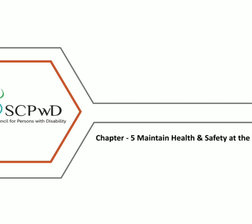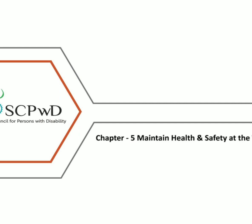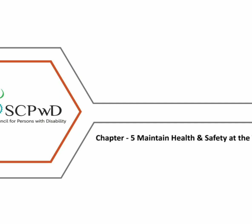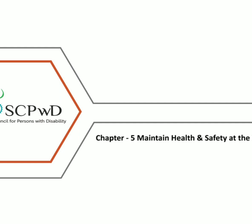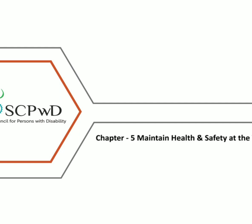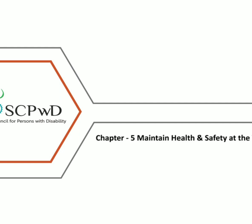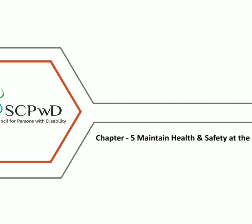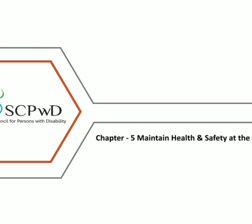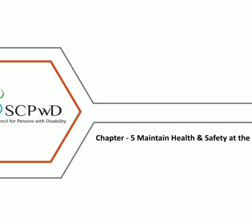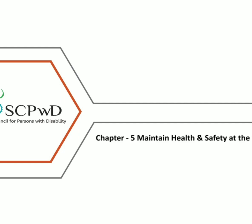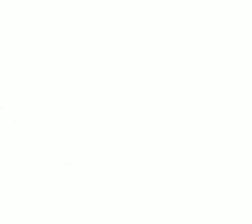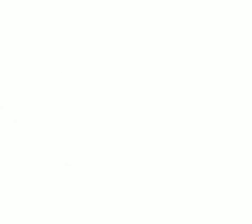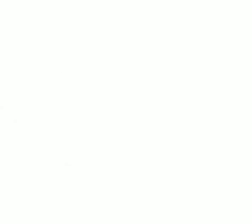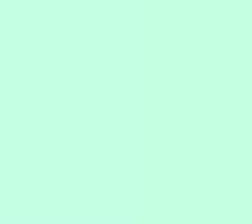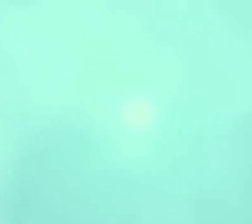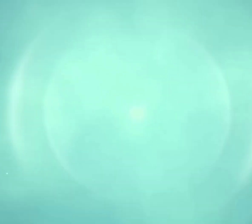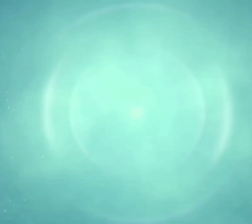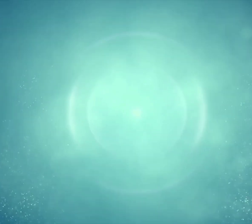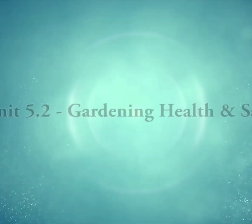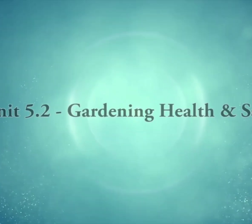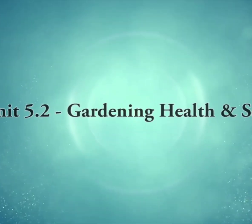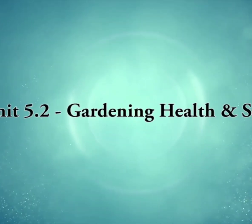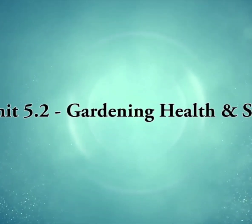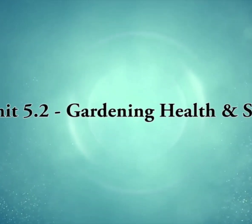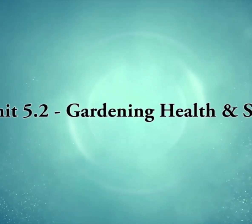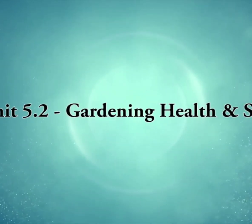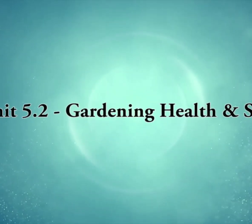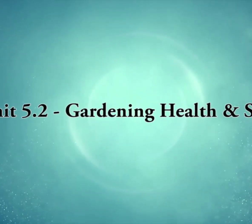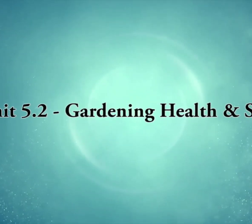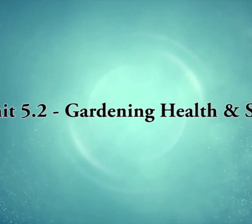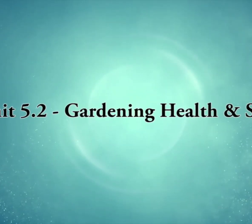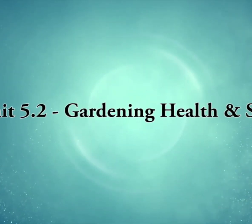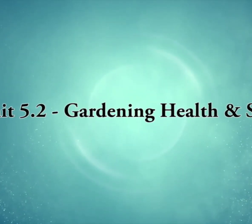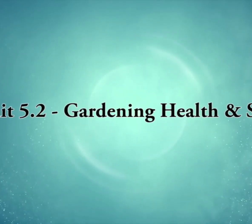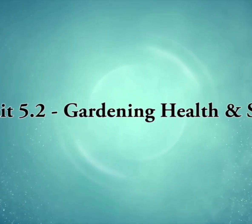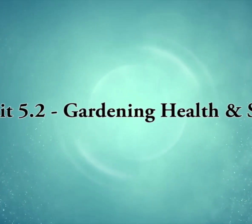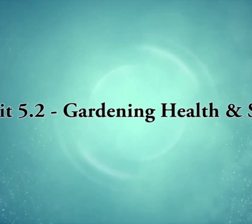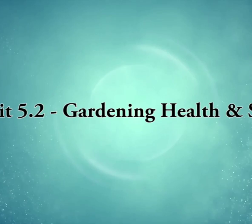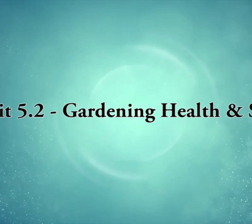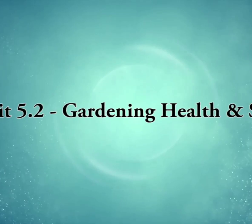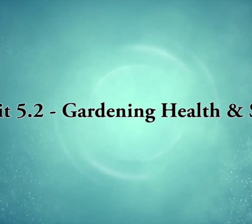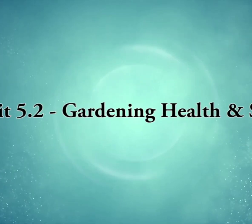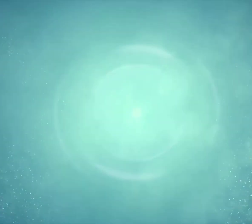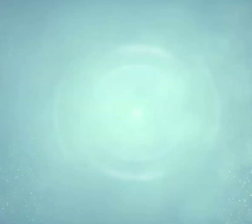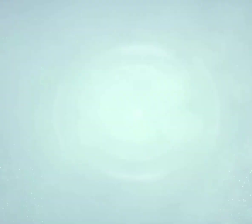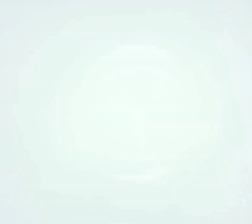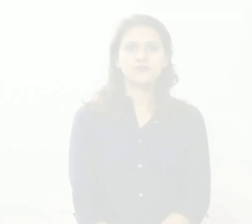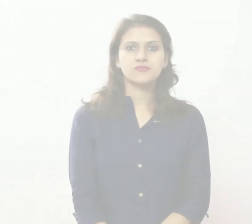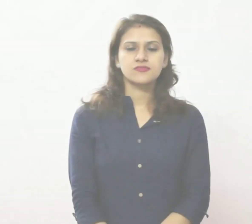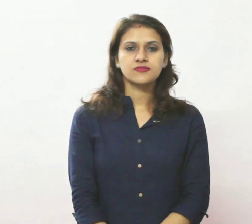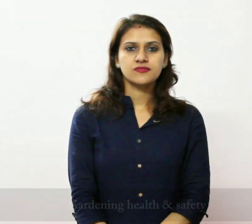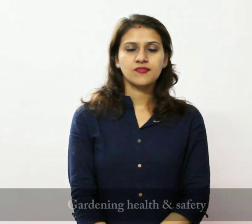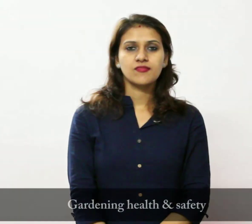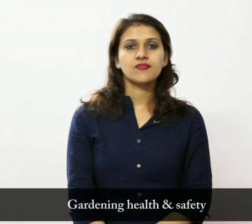सिवास्त और सुरक्षा बनाए रखे इकाई पाँच दशमलब दो बागवानी स्वास्त और सुरक्षा